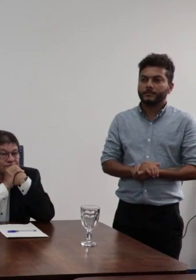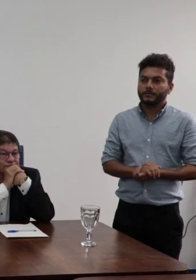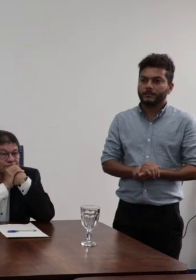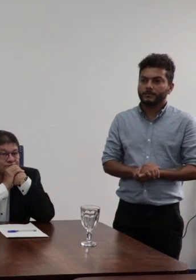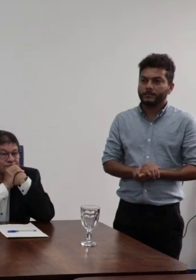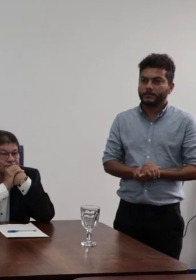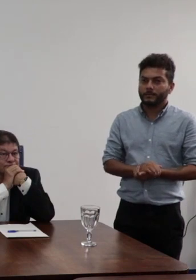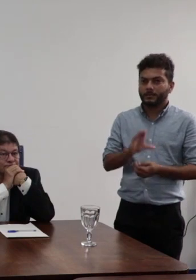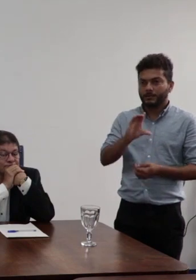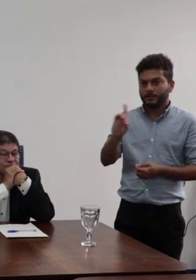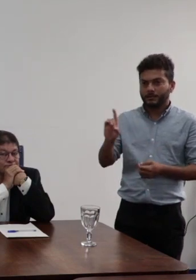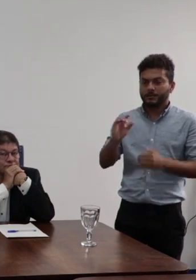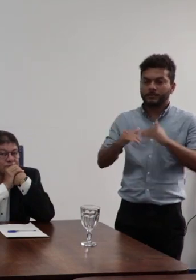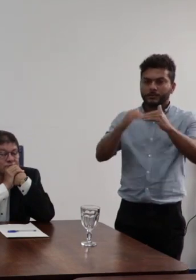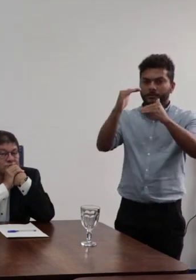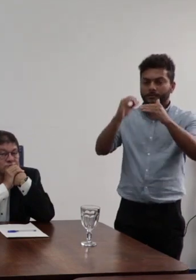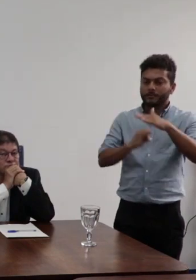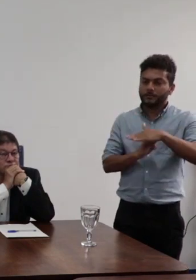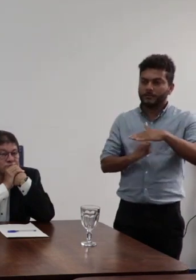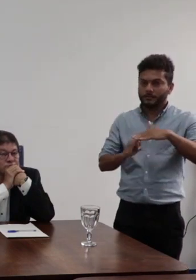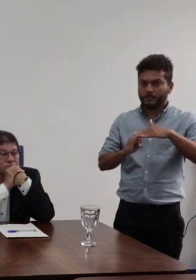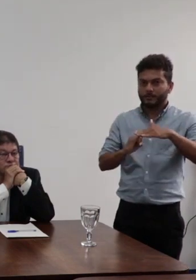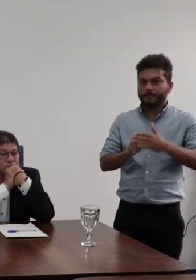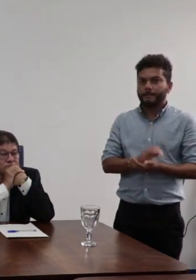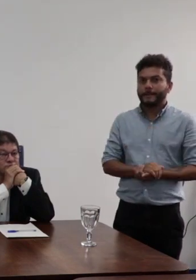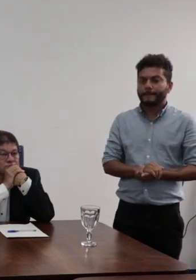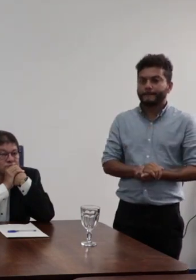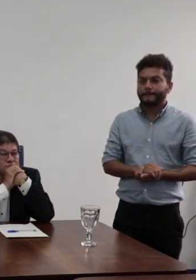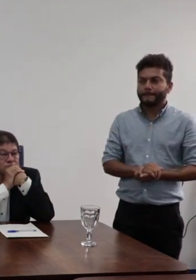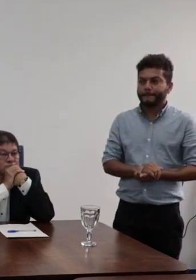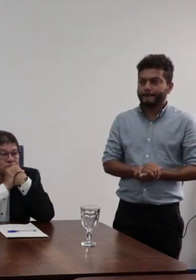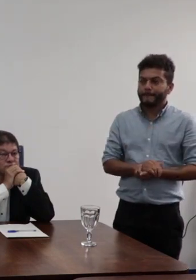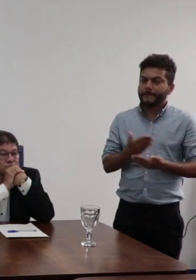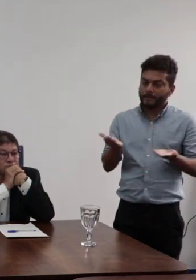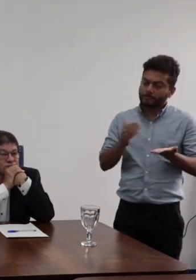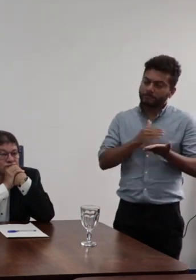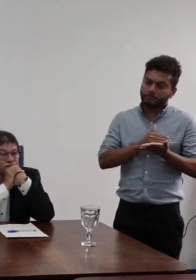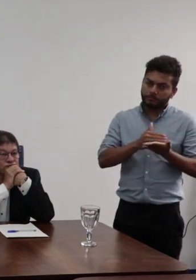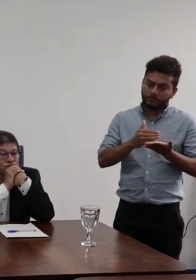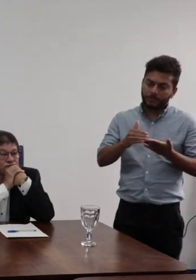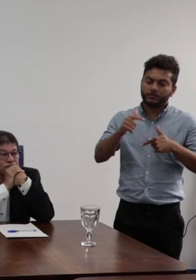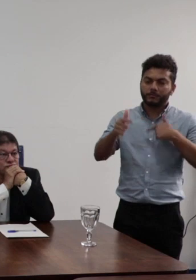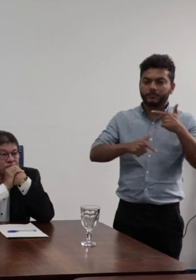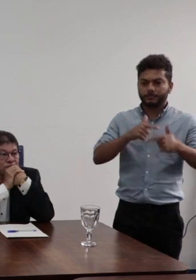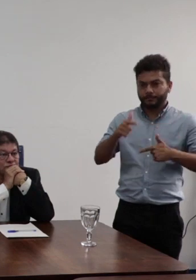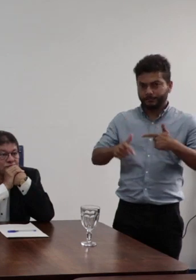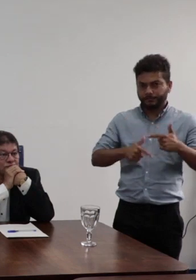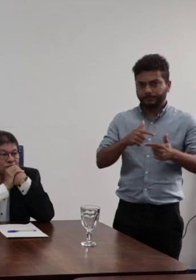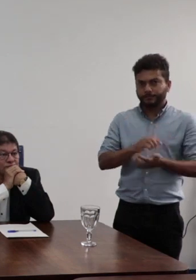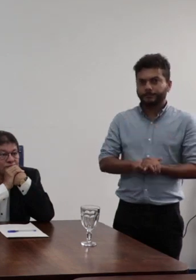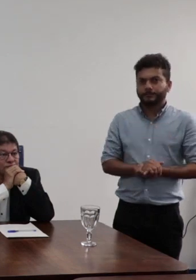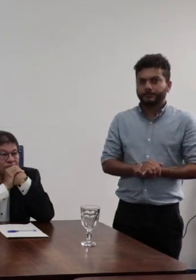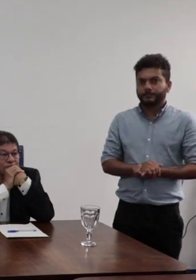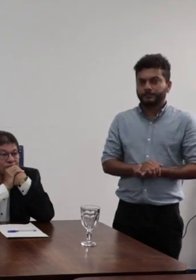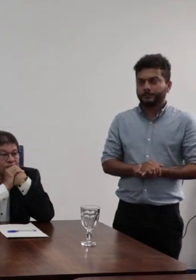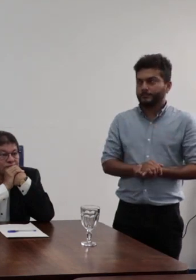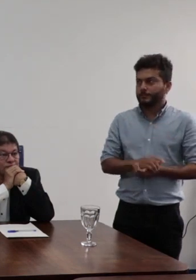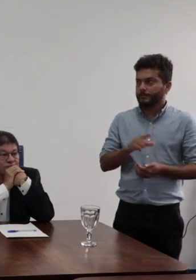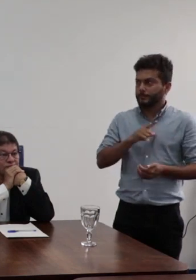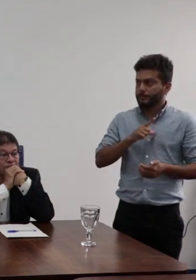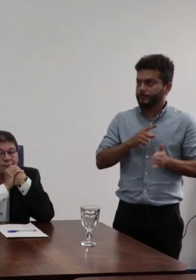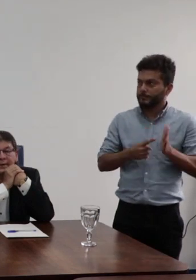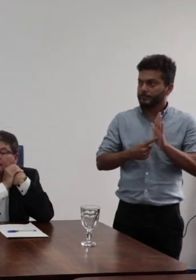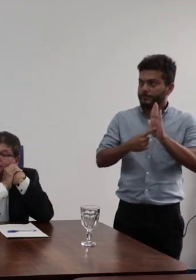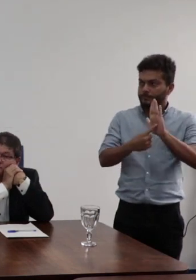desenvolvimento institucional. Feito isso, então, esse trabalho se iniciou com a apresentação